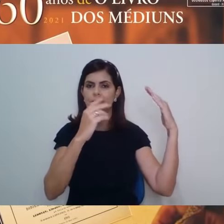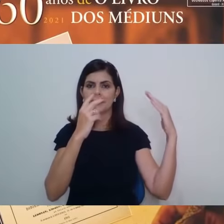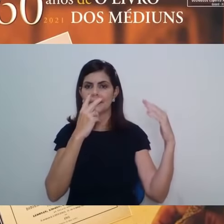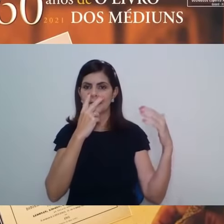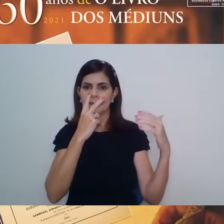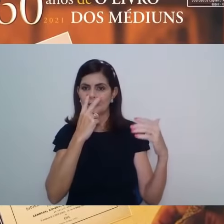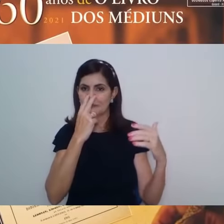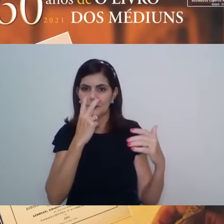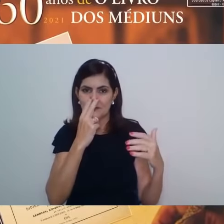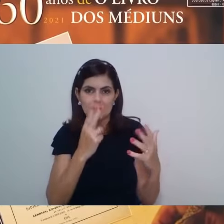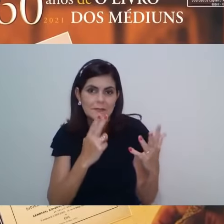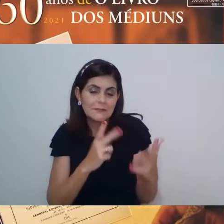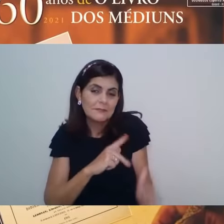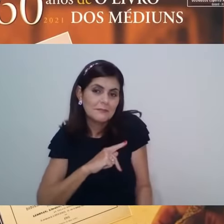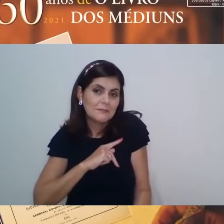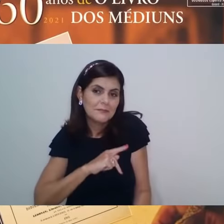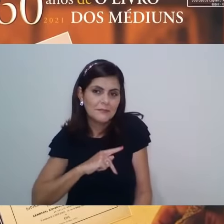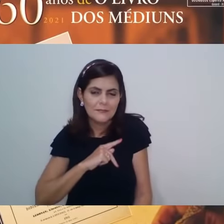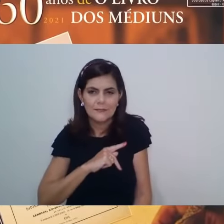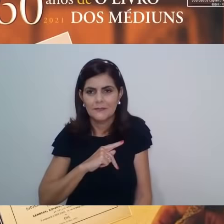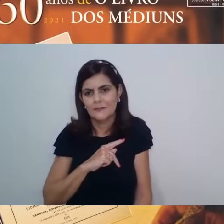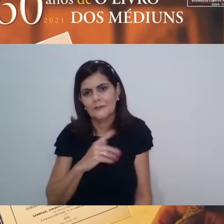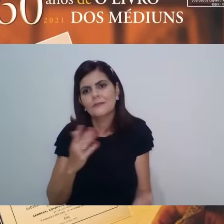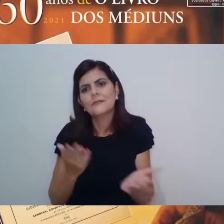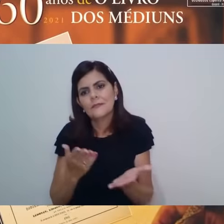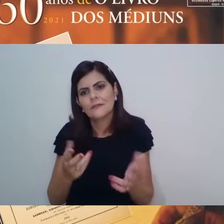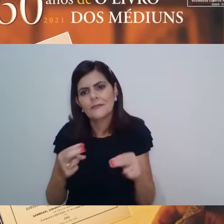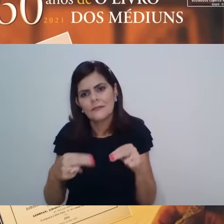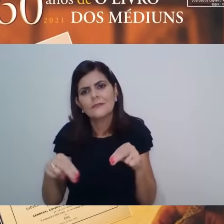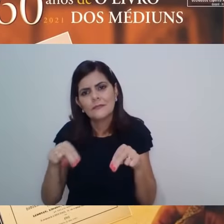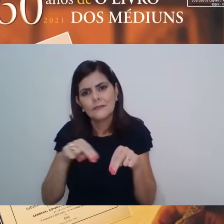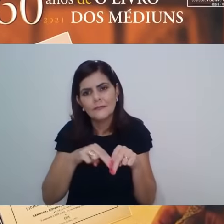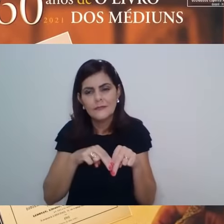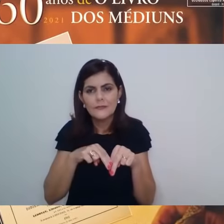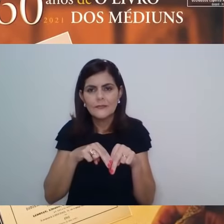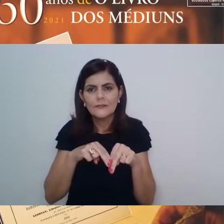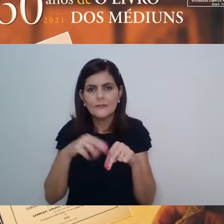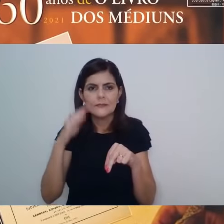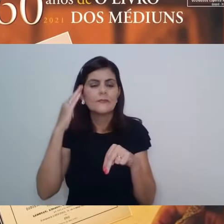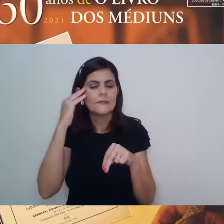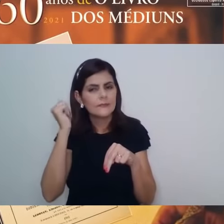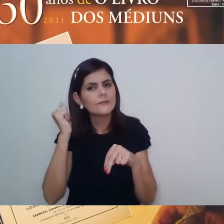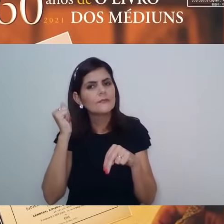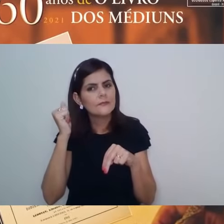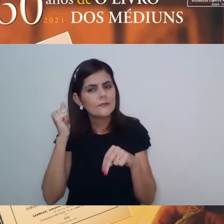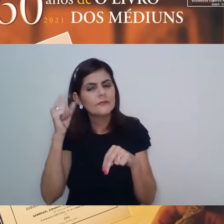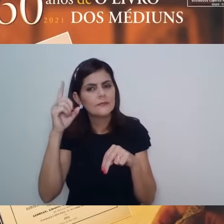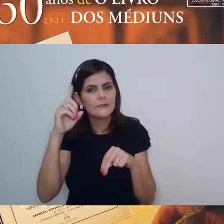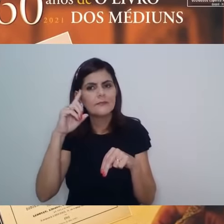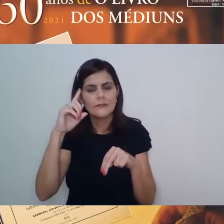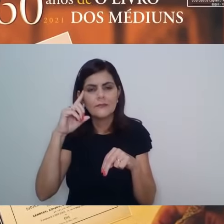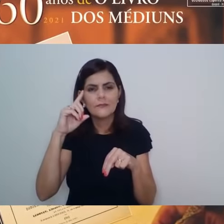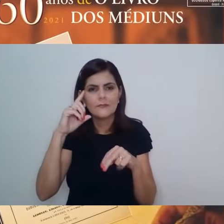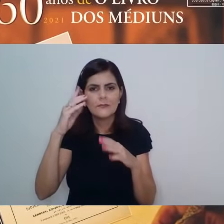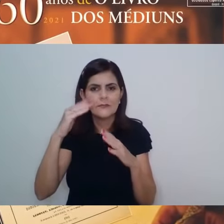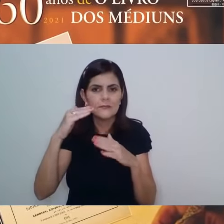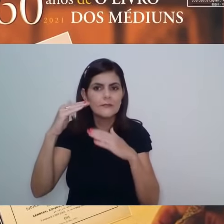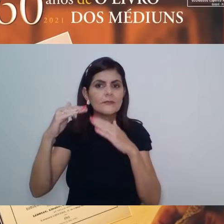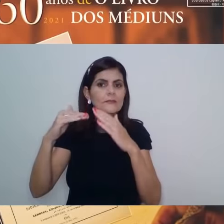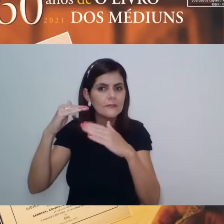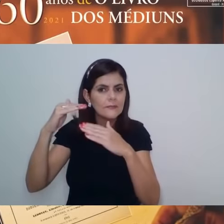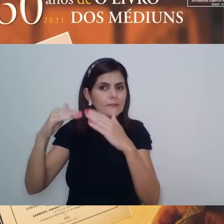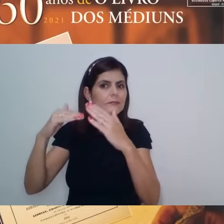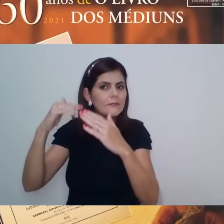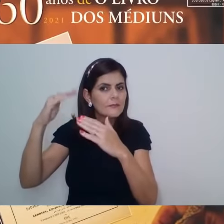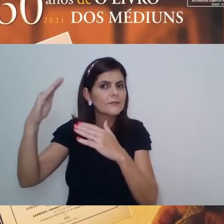de um salto na presente encarnação. Sabemos que um dia chegaremos a essa condição e até